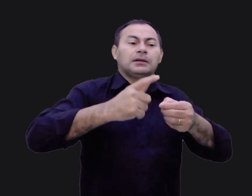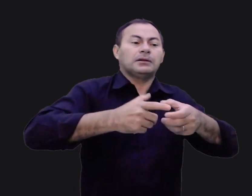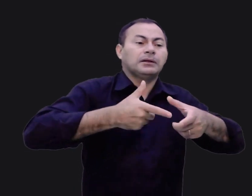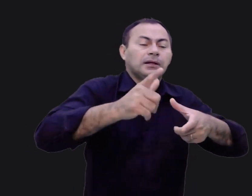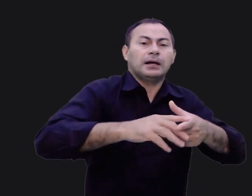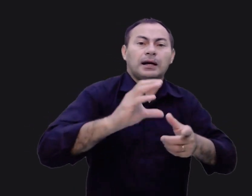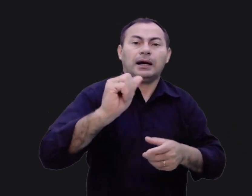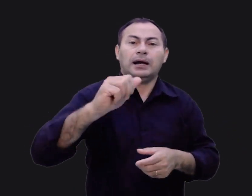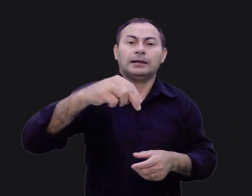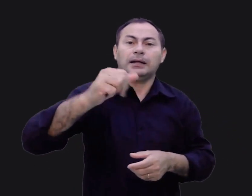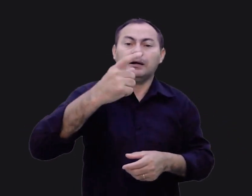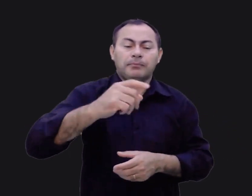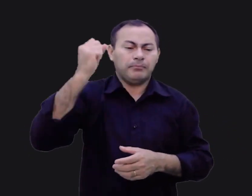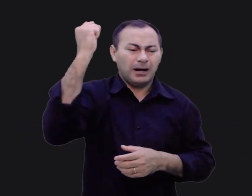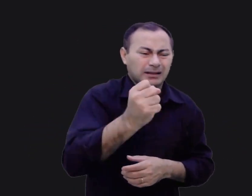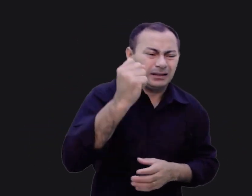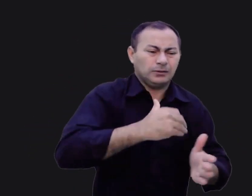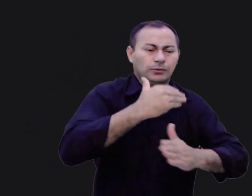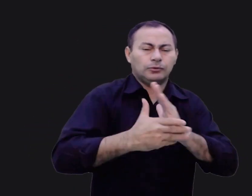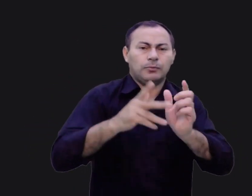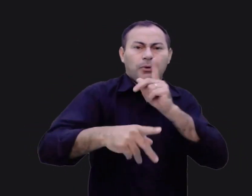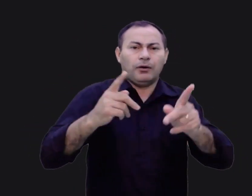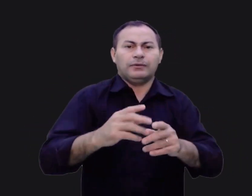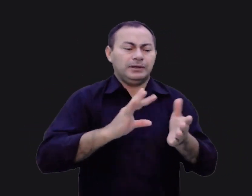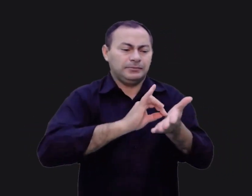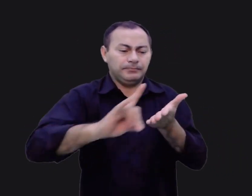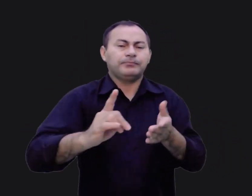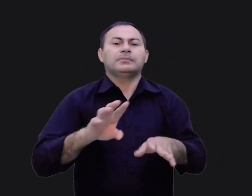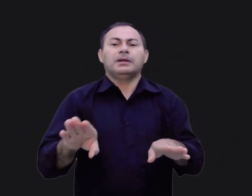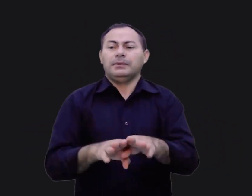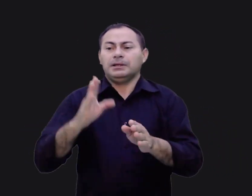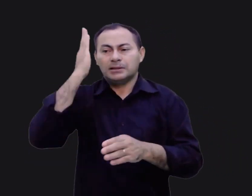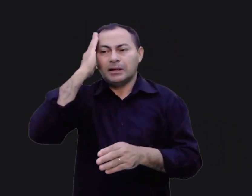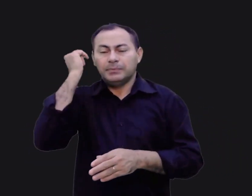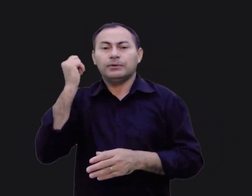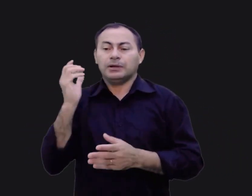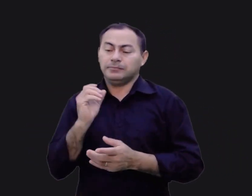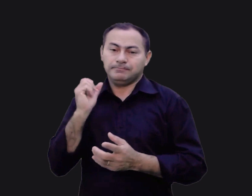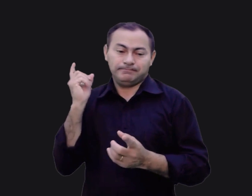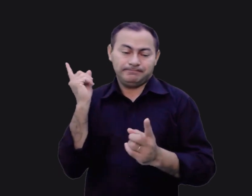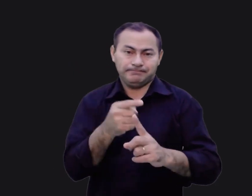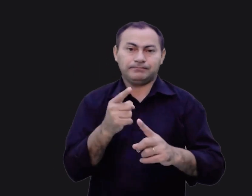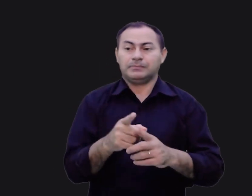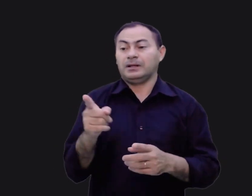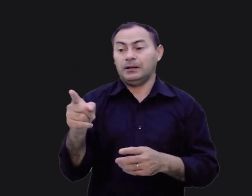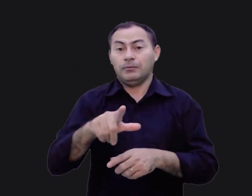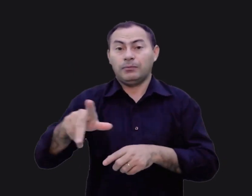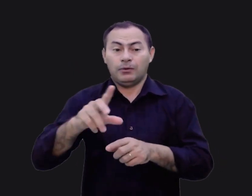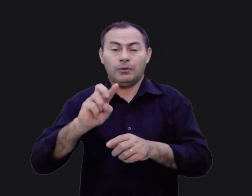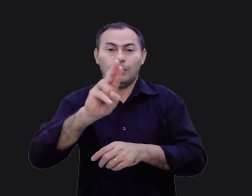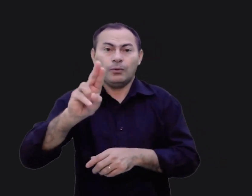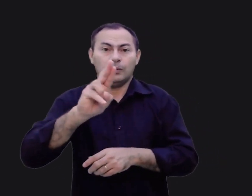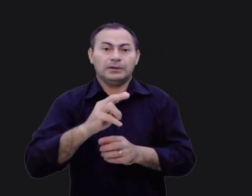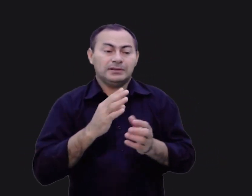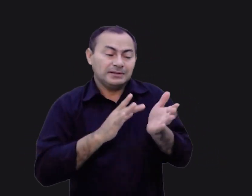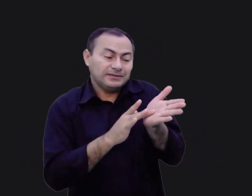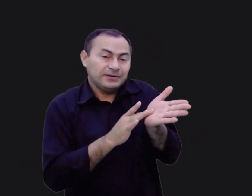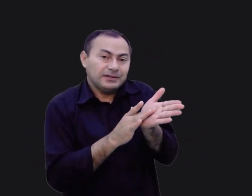Canaã, matando todos os povos inimigos e por isso sabiam que também seriam atacados. Então eles usaram um disfarce.